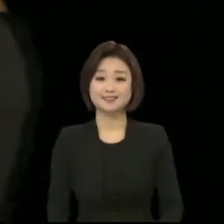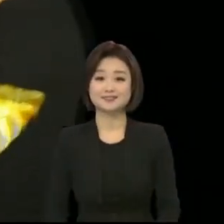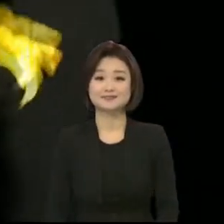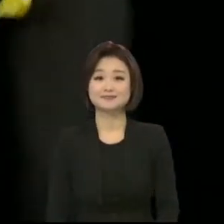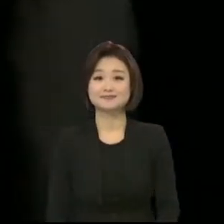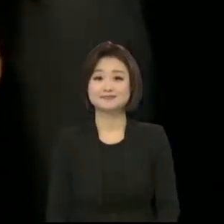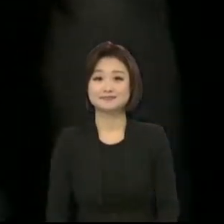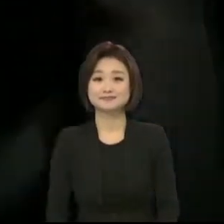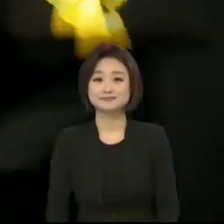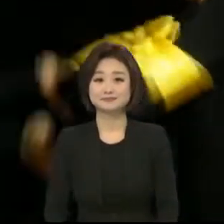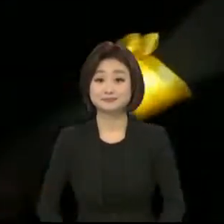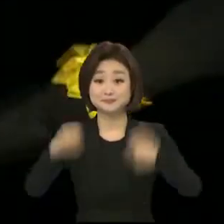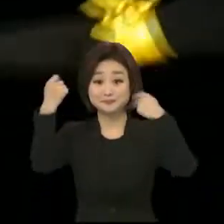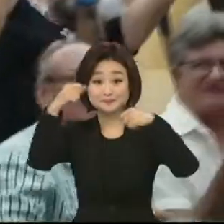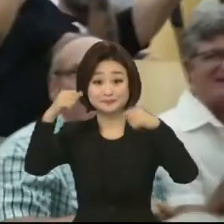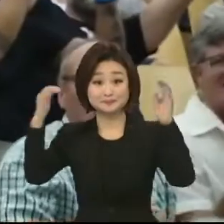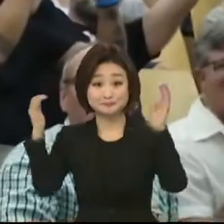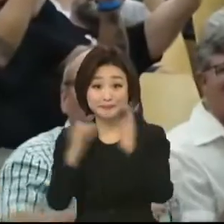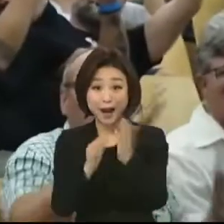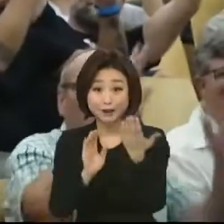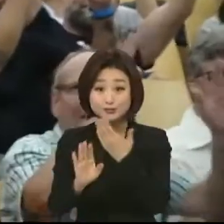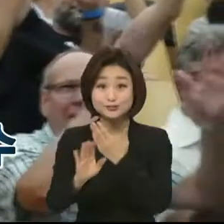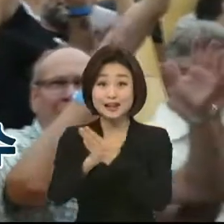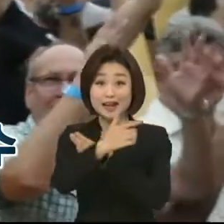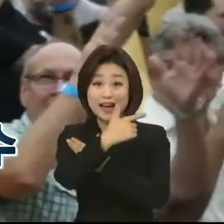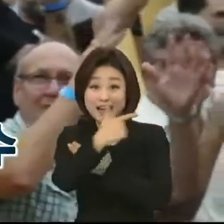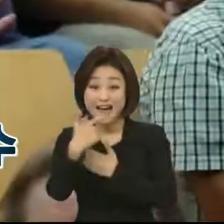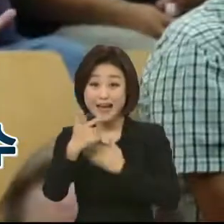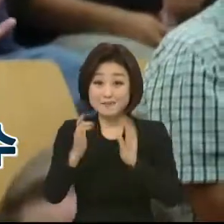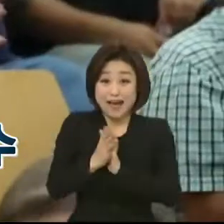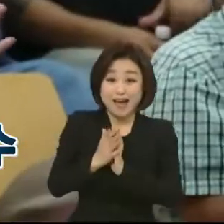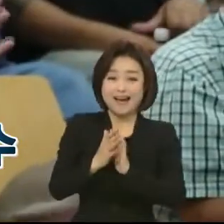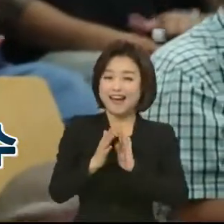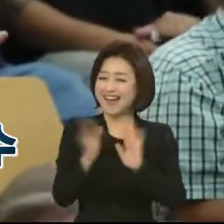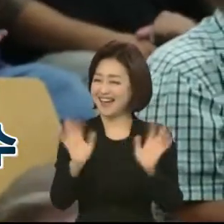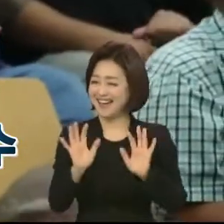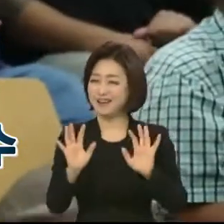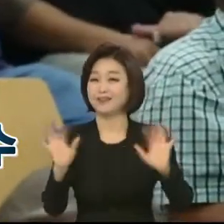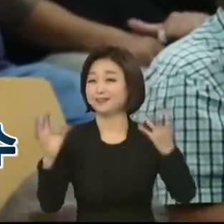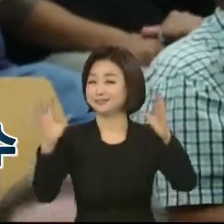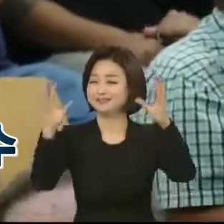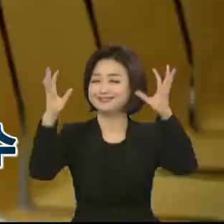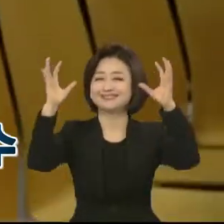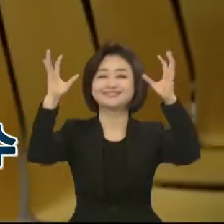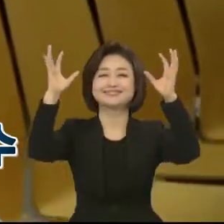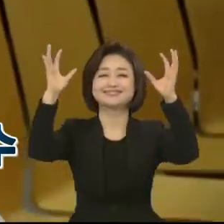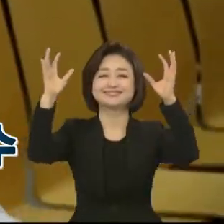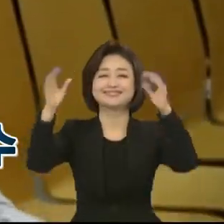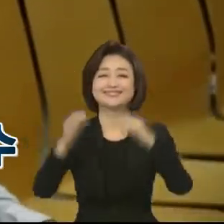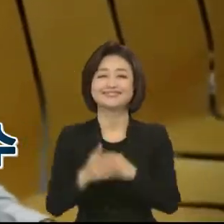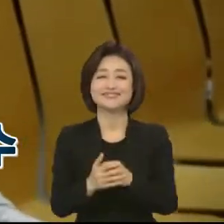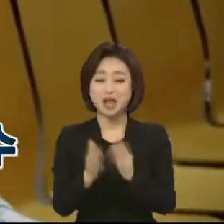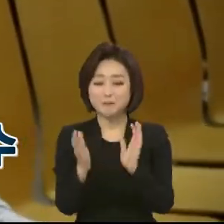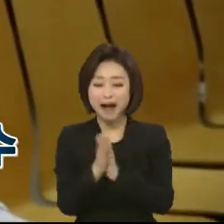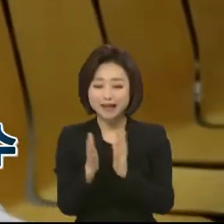공연이 끝나자 관객들은 큰 환호 대신 양손을 흔듭니다. 박수를 의미하죠.